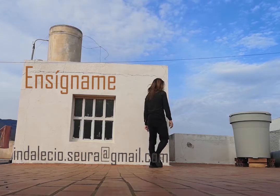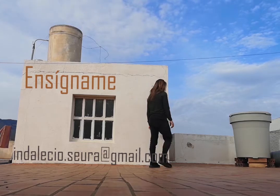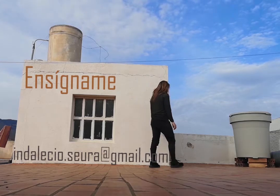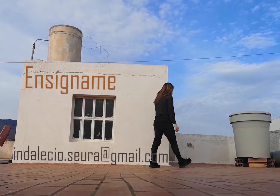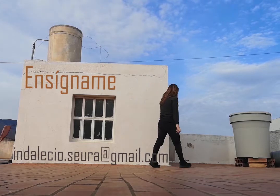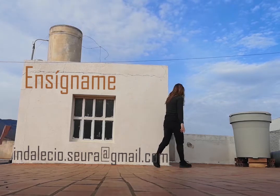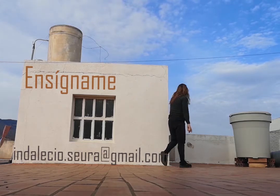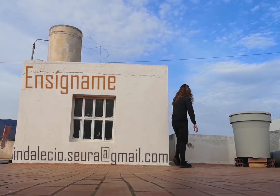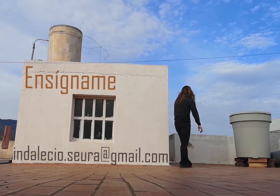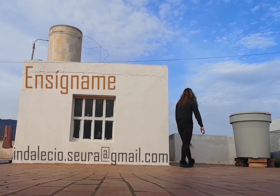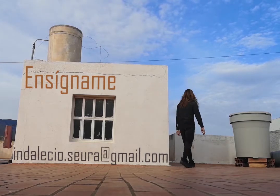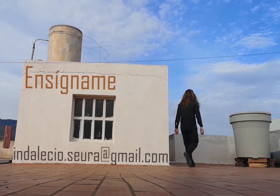¡Suscríbete al canal! ¡A ver!